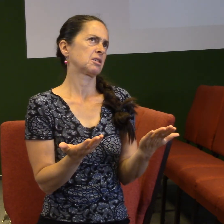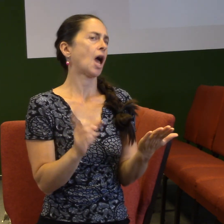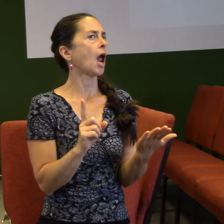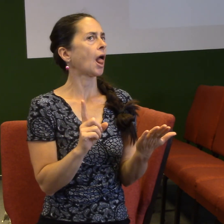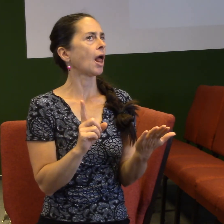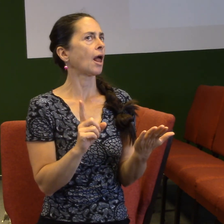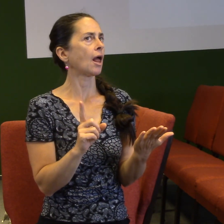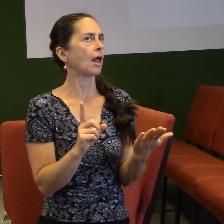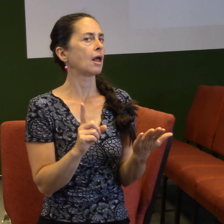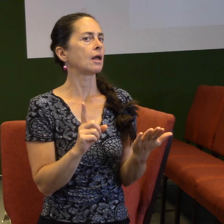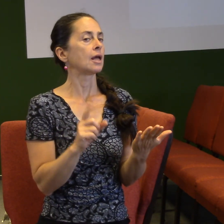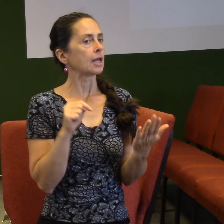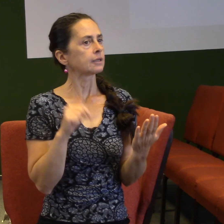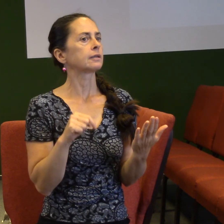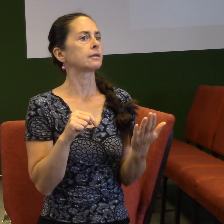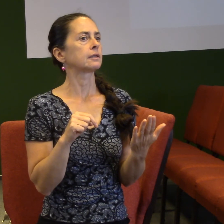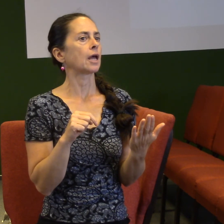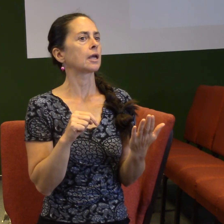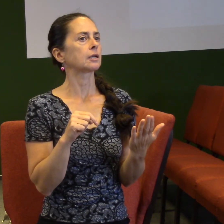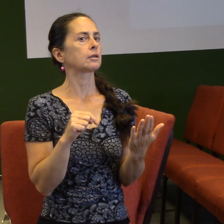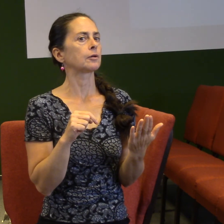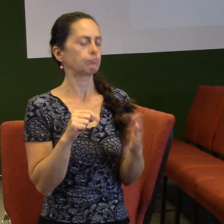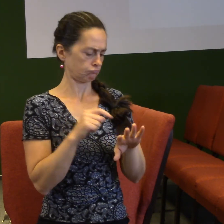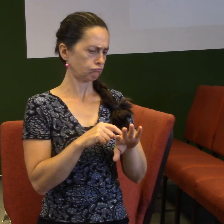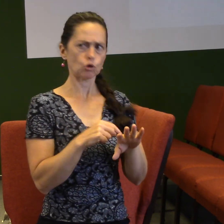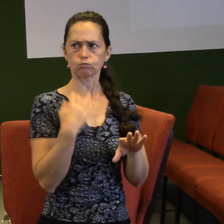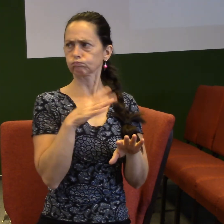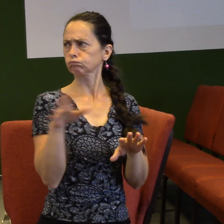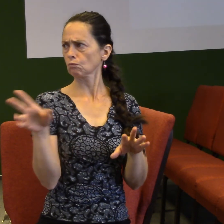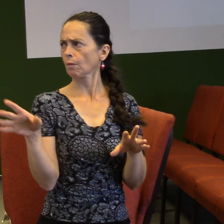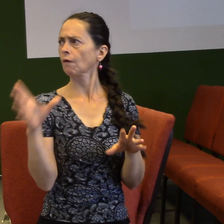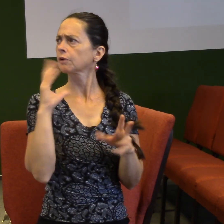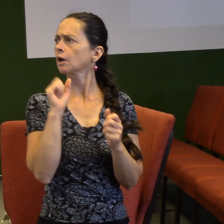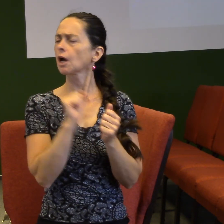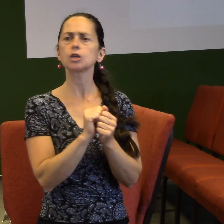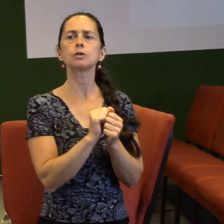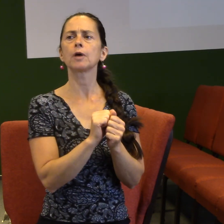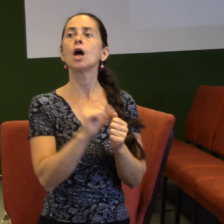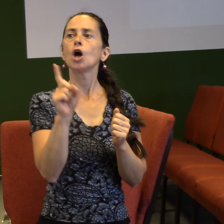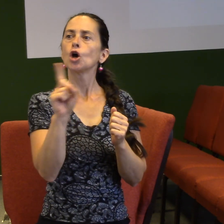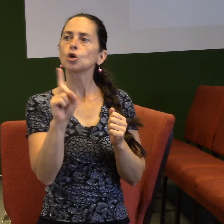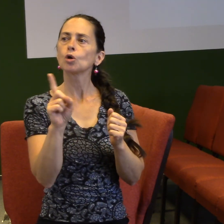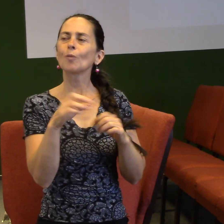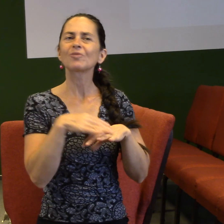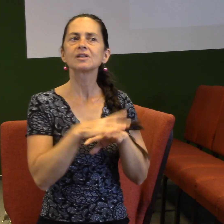možná dál tu výzvu. Máme ještě chvilku času, věřím. Jestli je tu někdo, koho se to dotklo, kdo